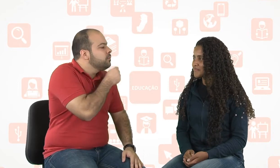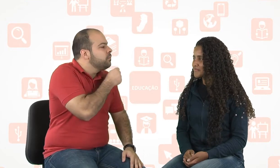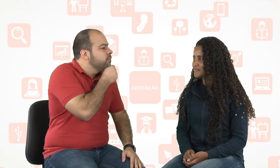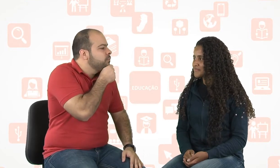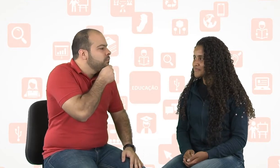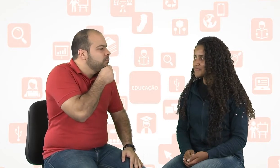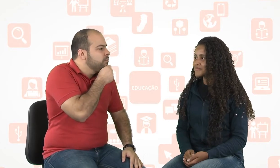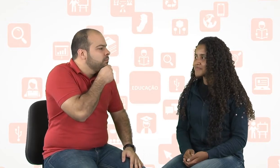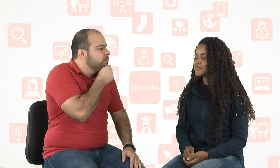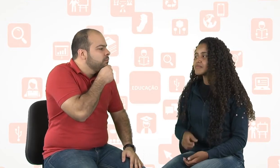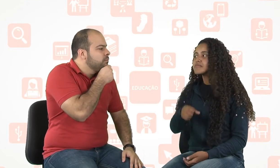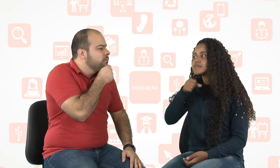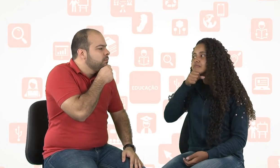Esse é o sinal de vovô.